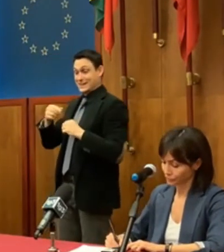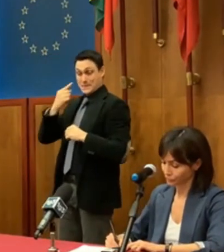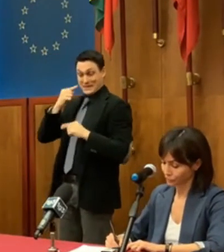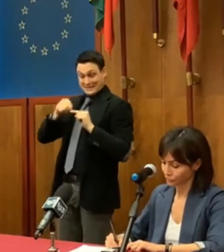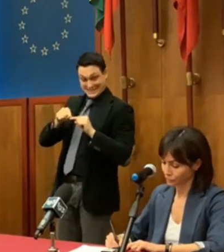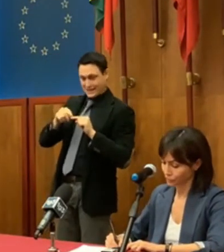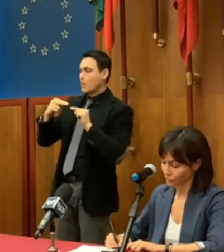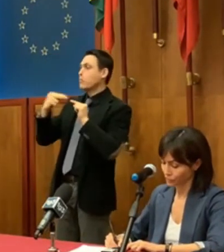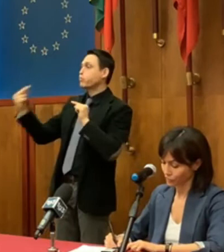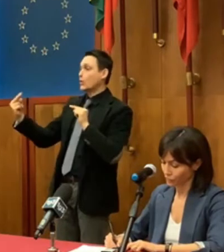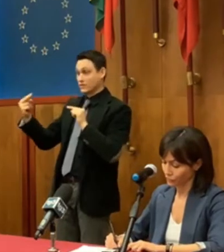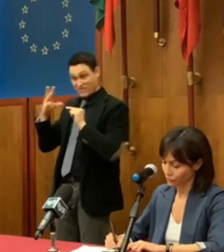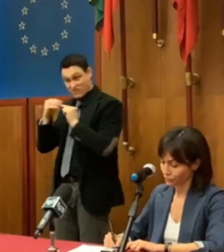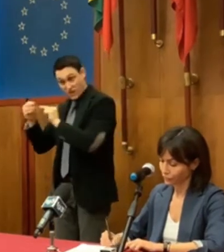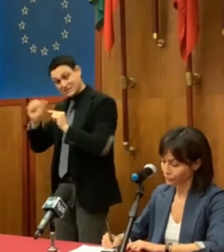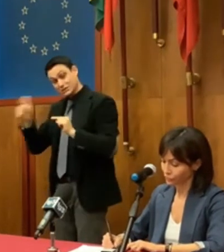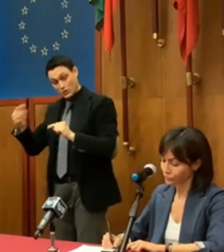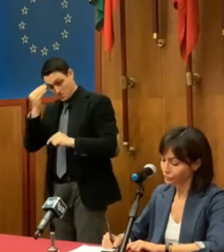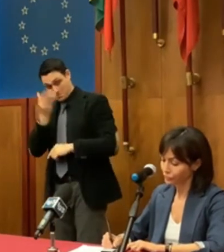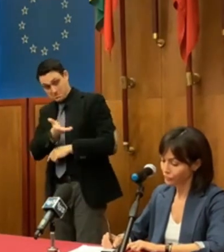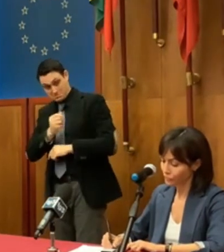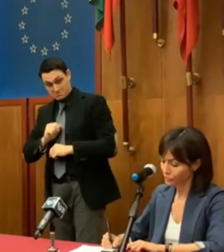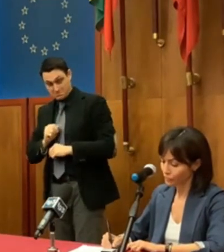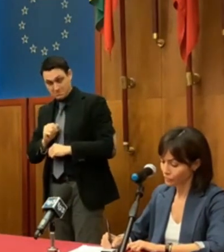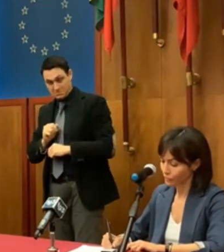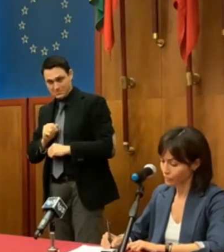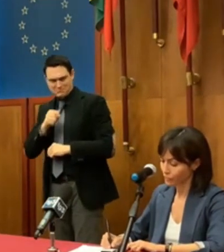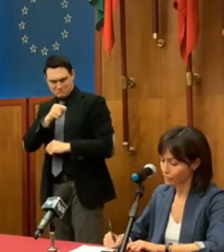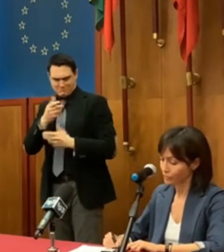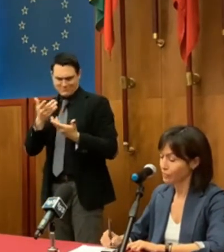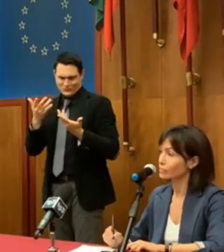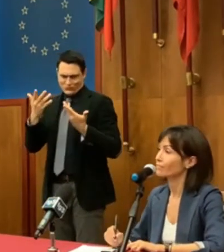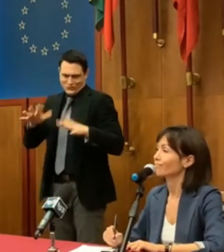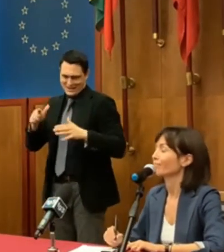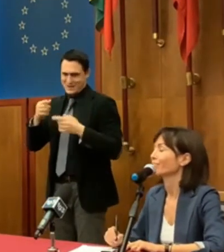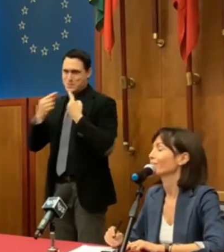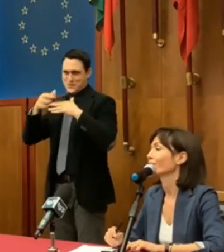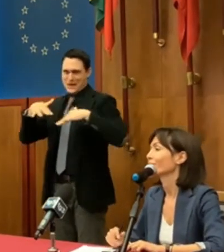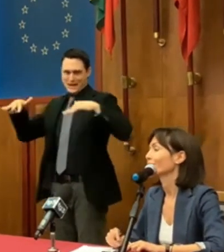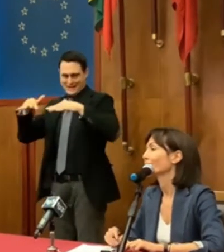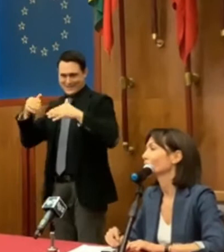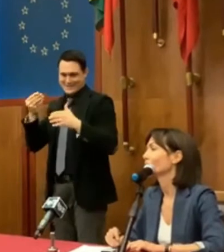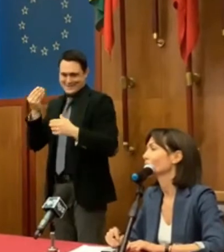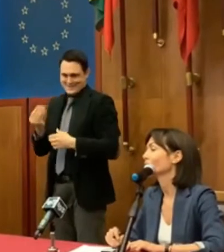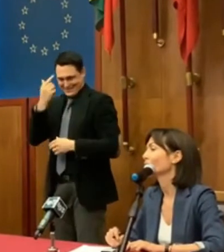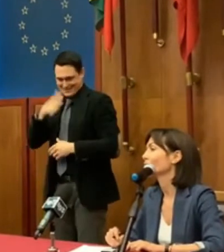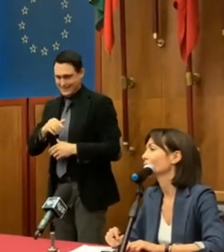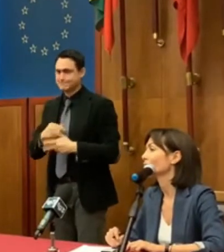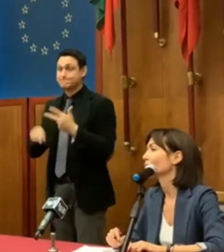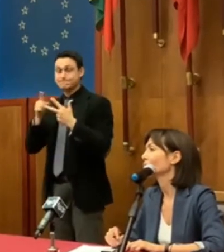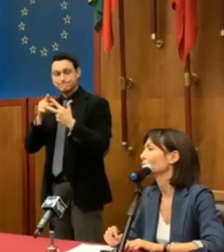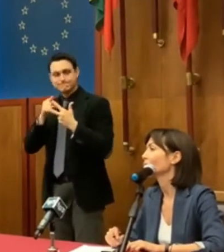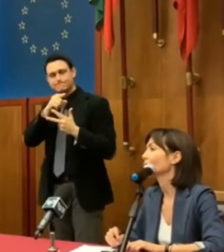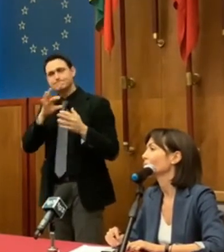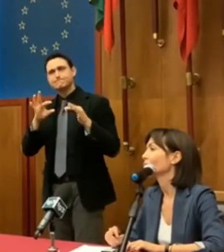fine si farà oppure no, visto che lei è un osservatorio privilegiato. La seconda domanda invece è sulle recovery